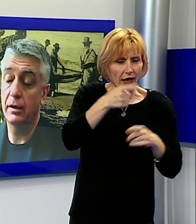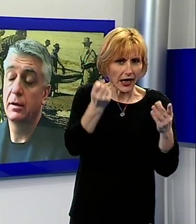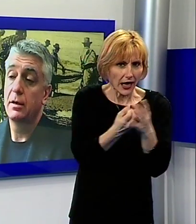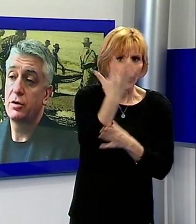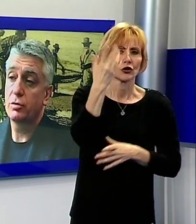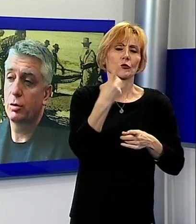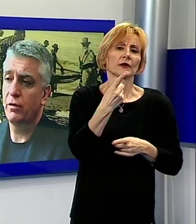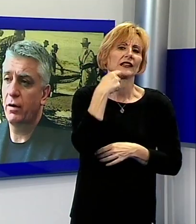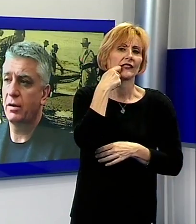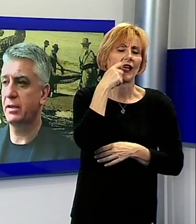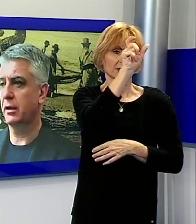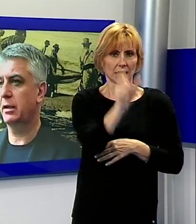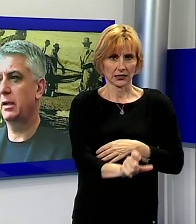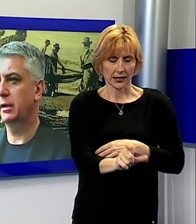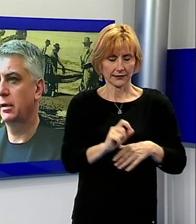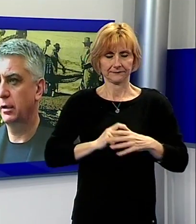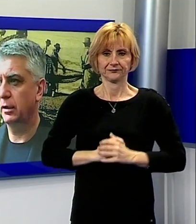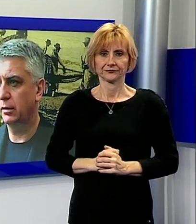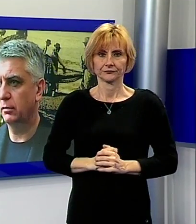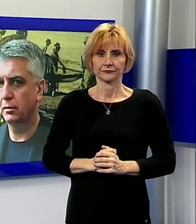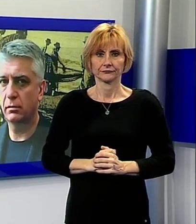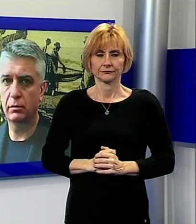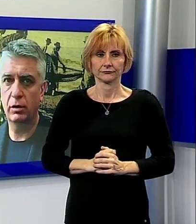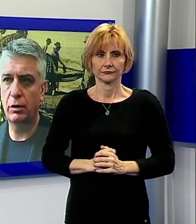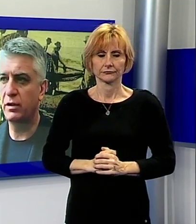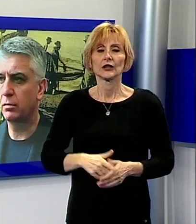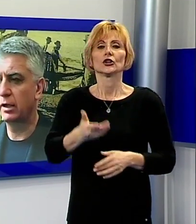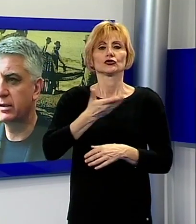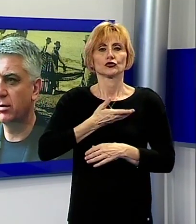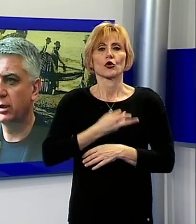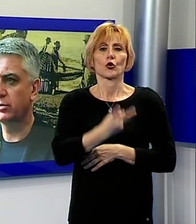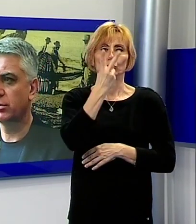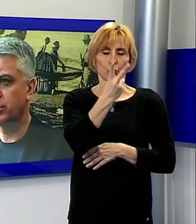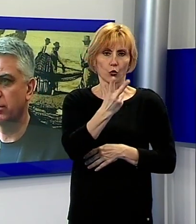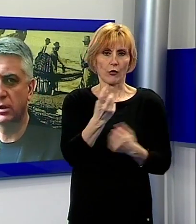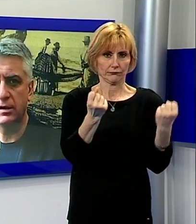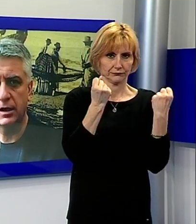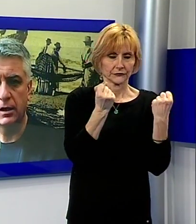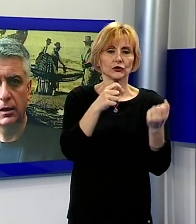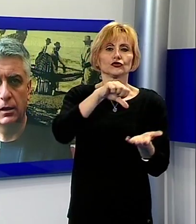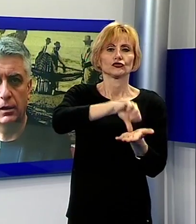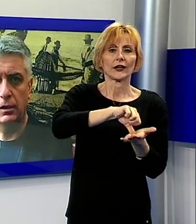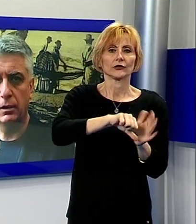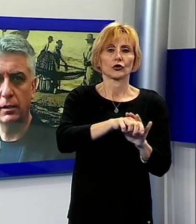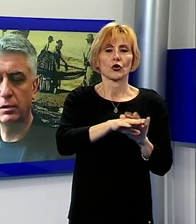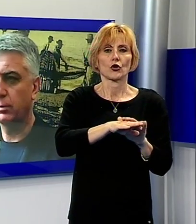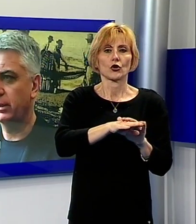Paese. Ci sono due forze che non hanno vinto le elezioni, che sono il centro-sinistra, quindi il